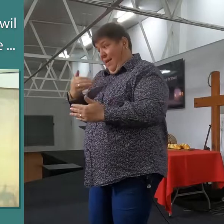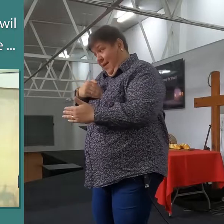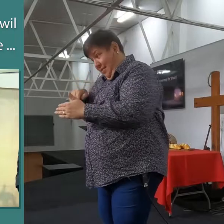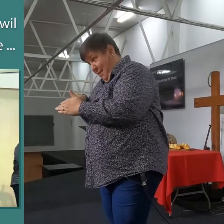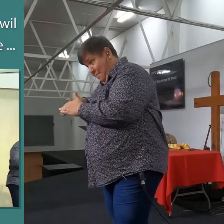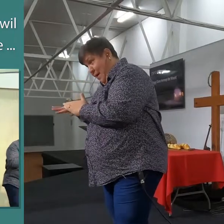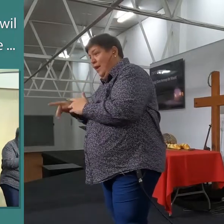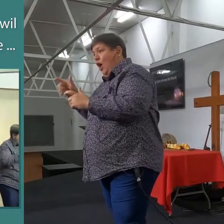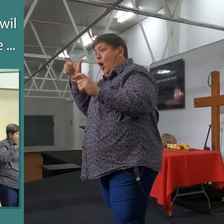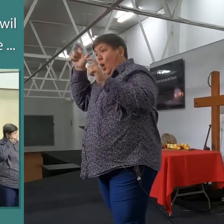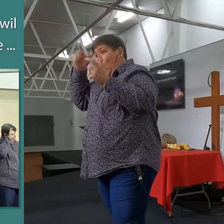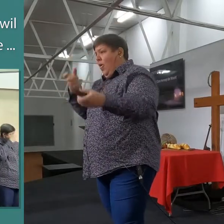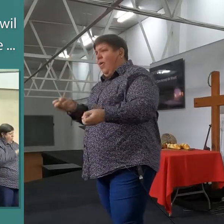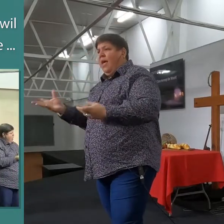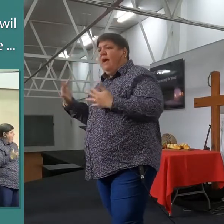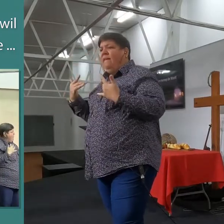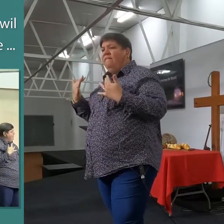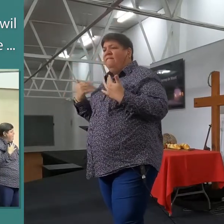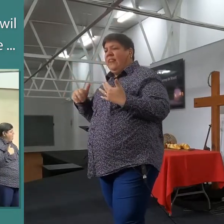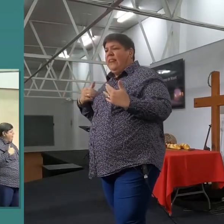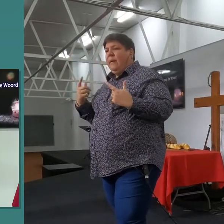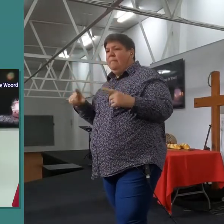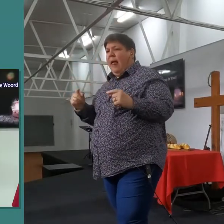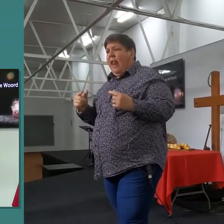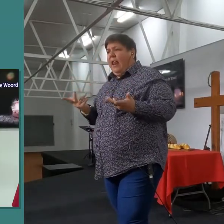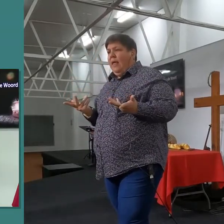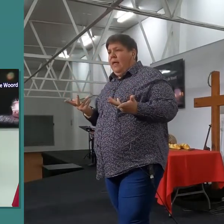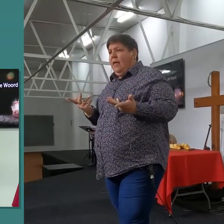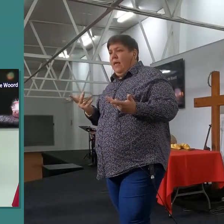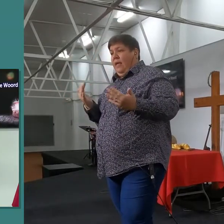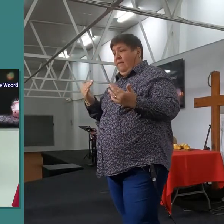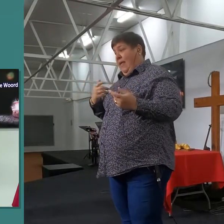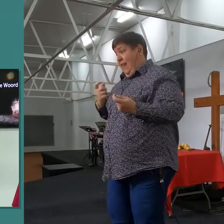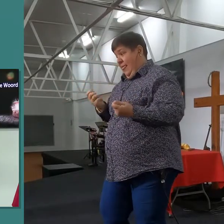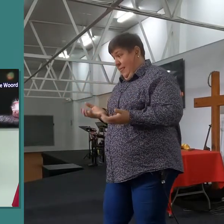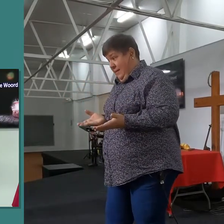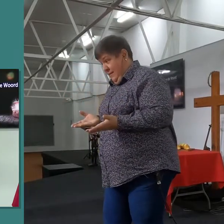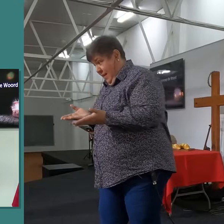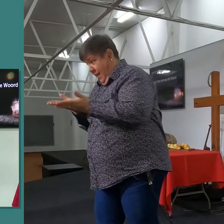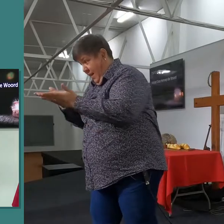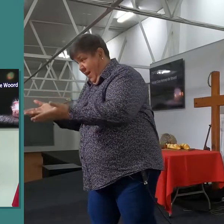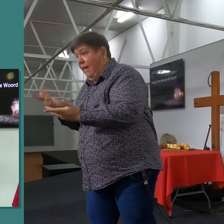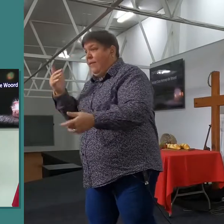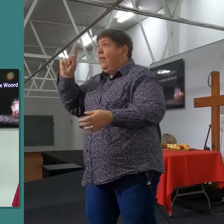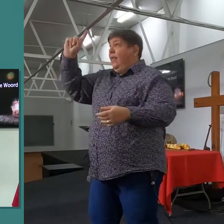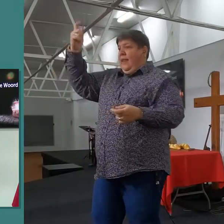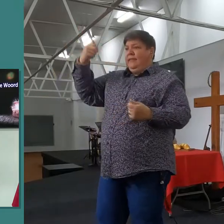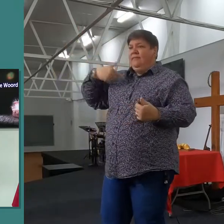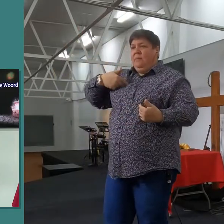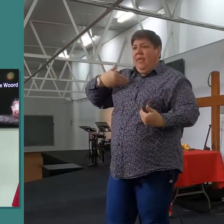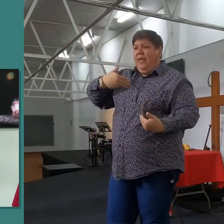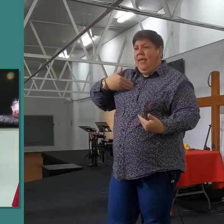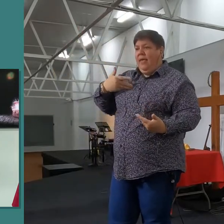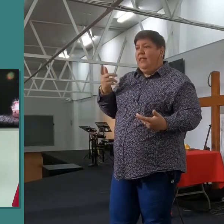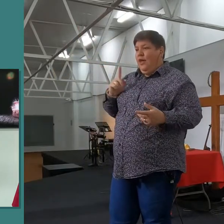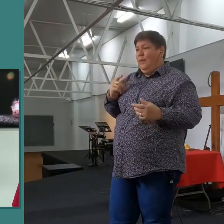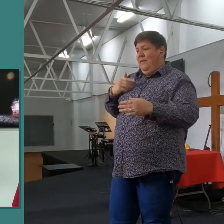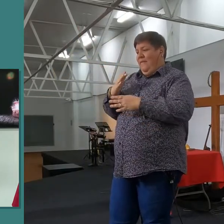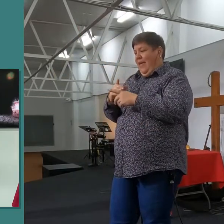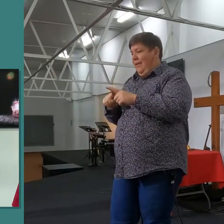koeie, wit melk nie, wanneer ek vir die wereld, iets kan gee, van wat die Heere vir my gegeer, dan word ek een kanaal van die Heere sekoetheid, want